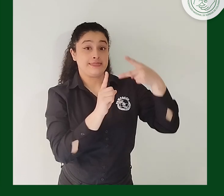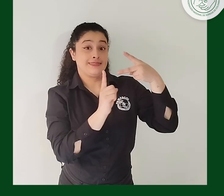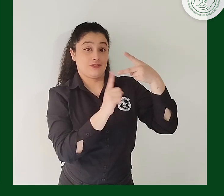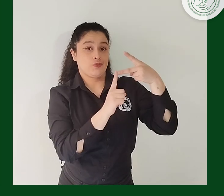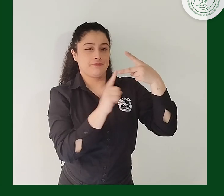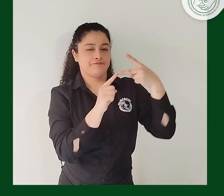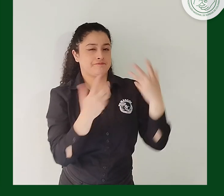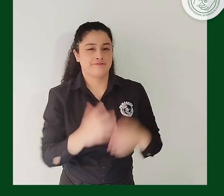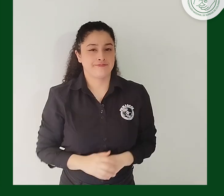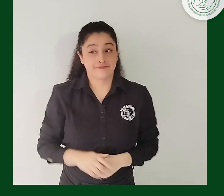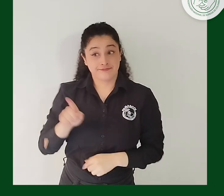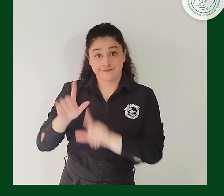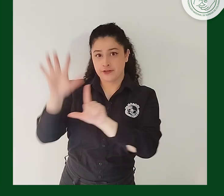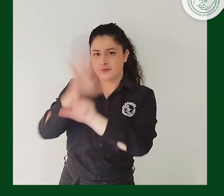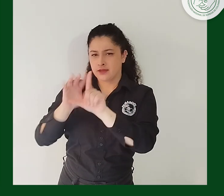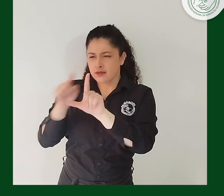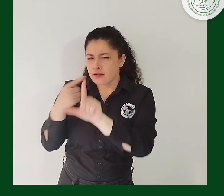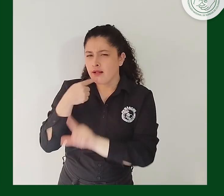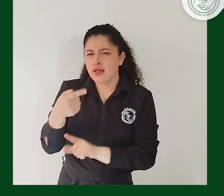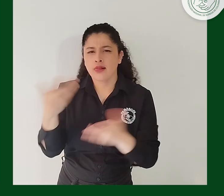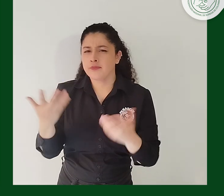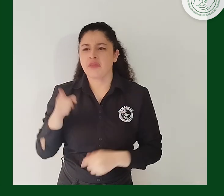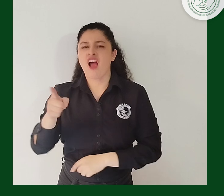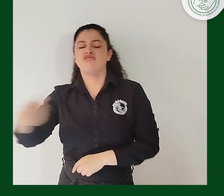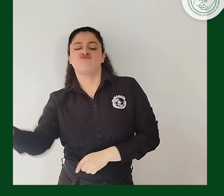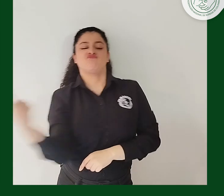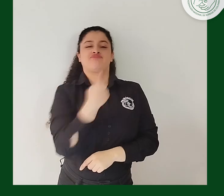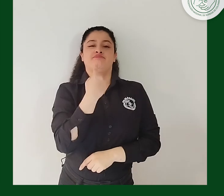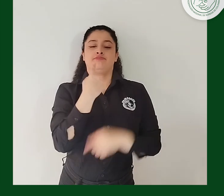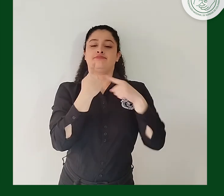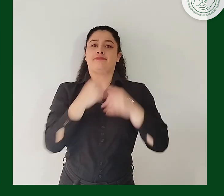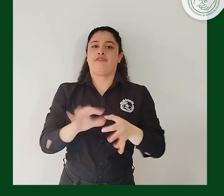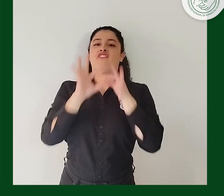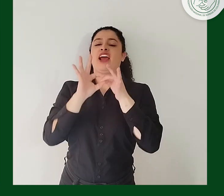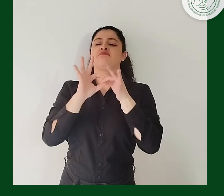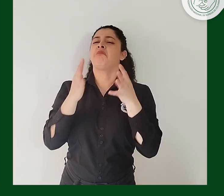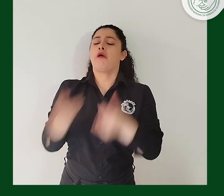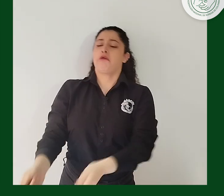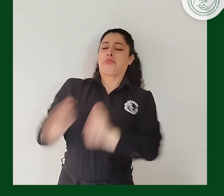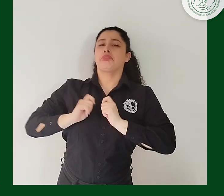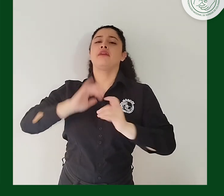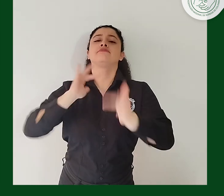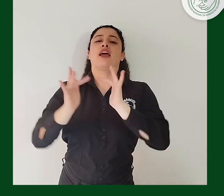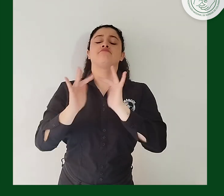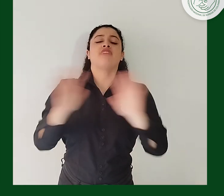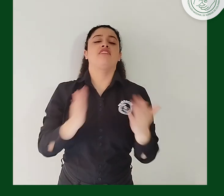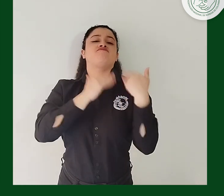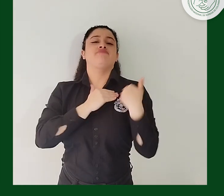Segundo, cuando se afirma que FENASCOL es escogido a dedo para operar el centro de relevo,